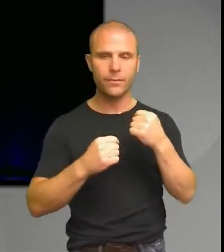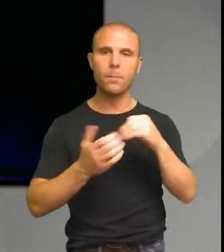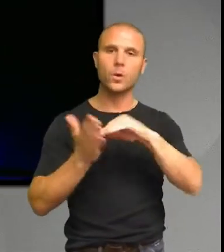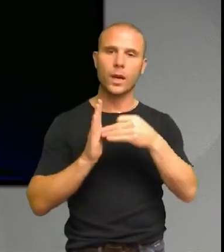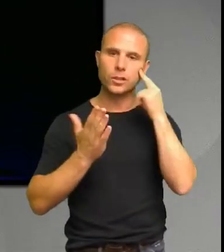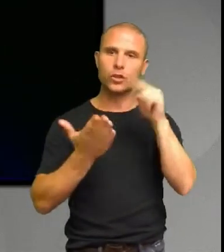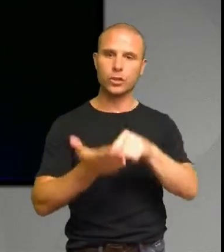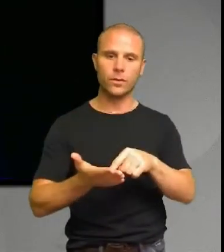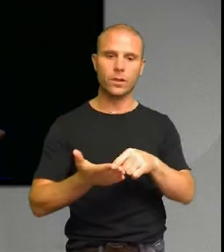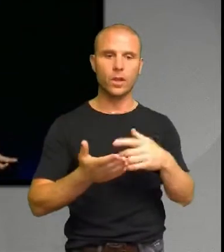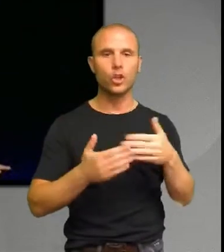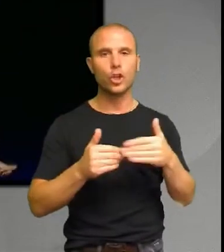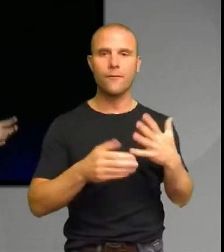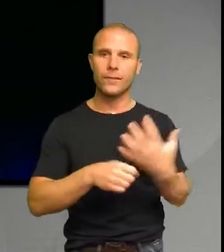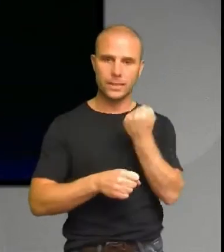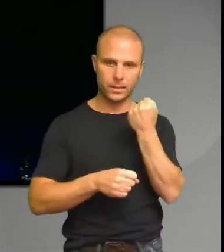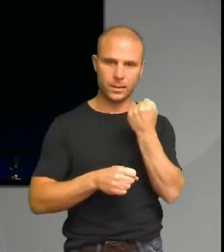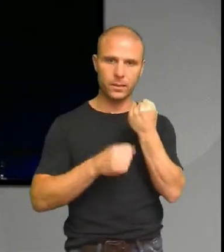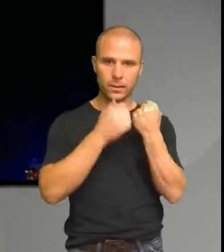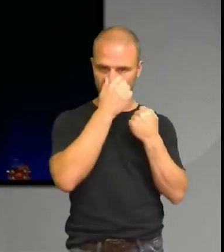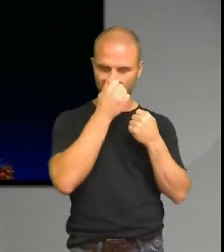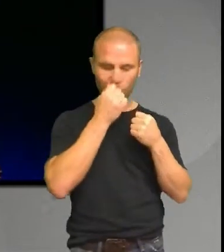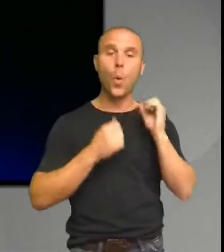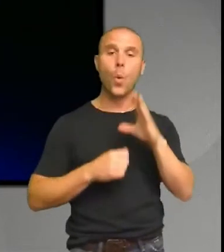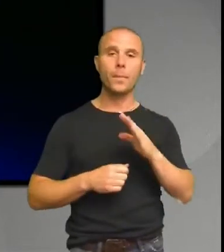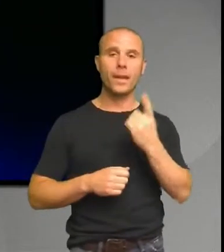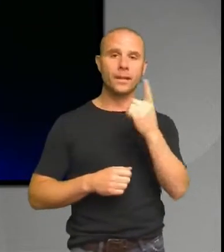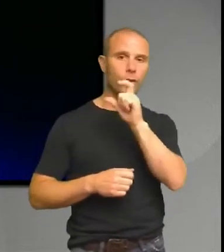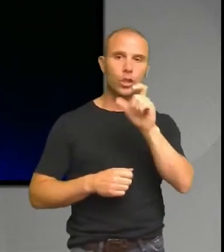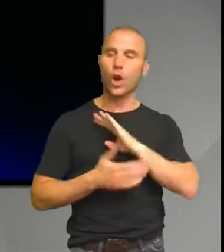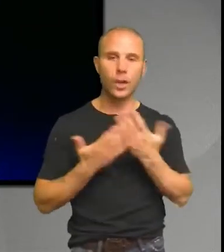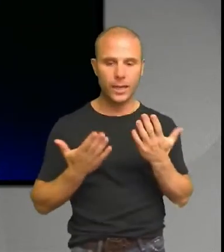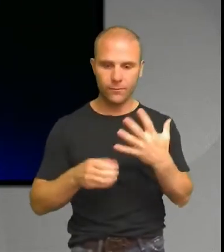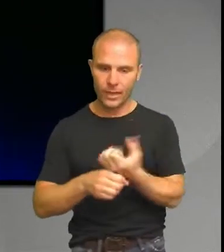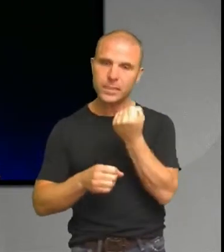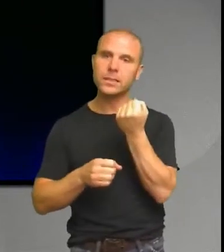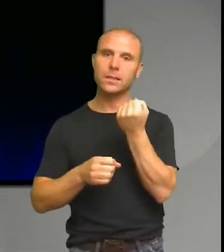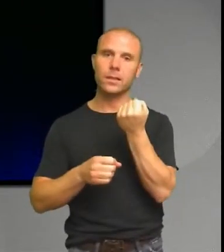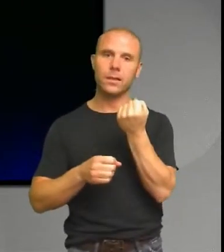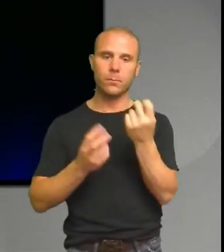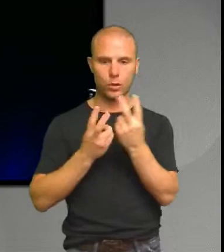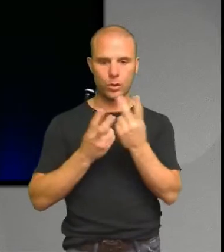Vinst för ett företag är som mat för en människa. Utan vinst så dör företaget. Eller går i konkurs, som vi säger, lite mindre dramatiskt.